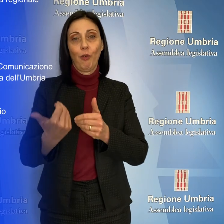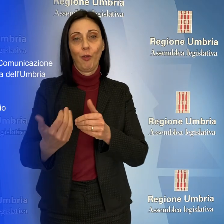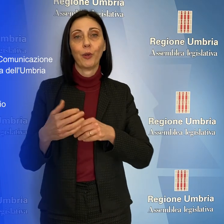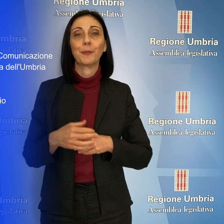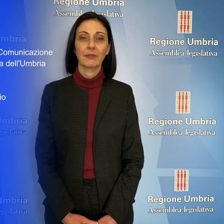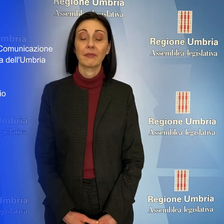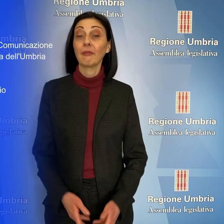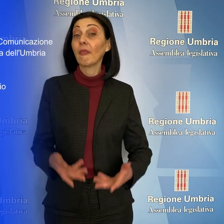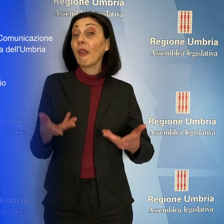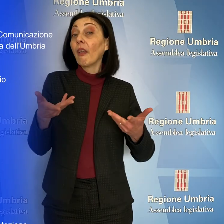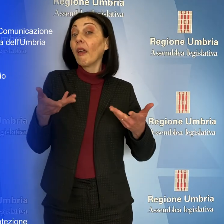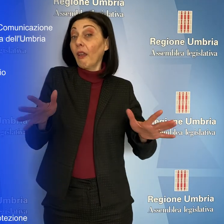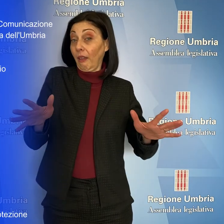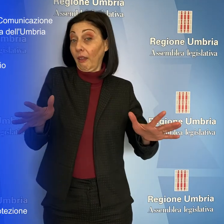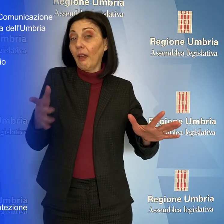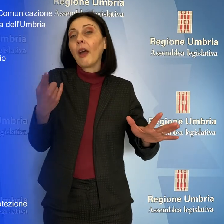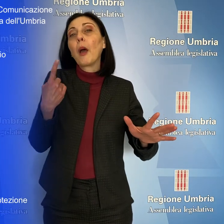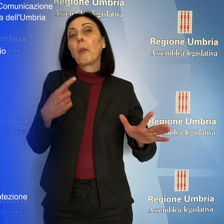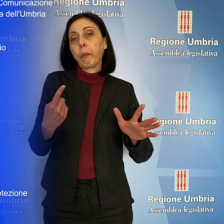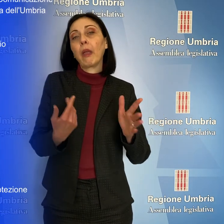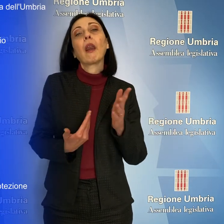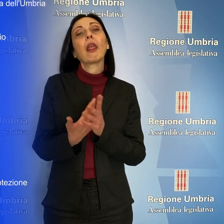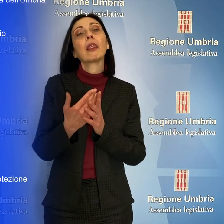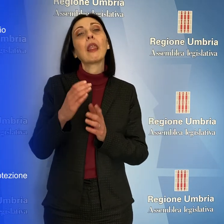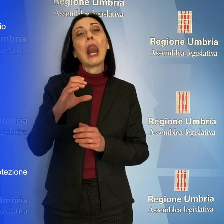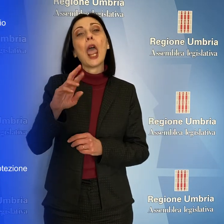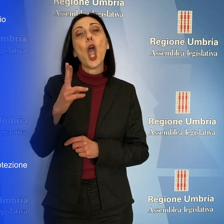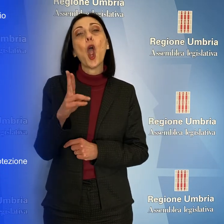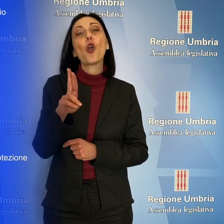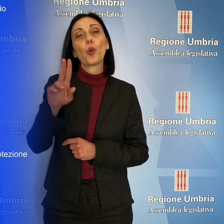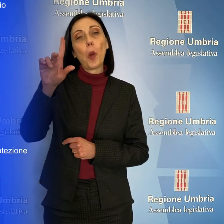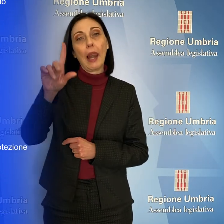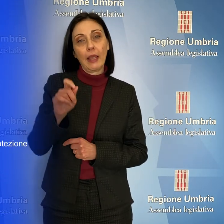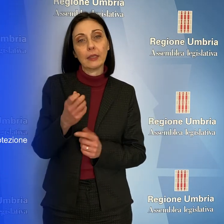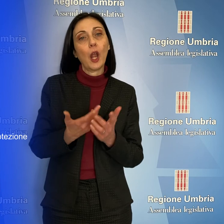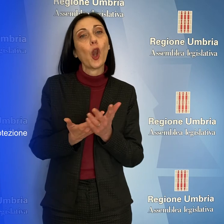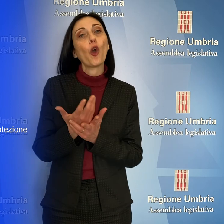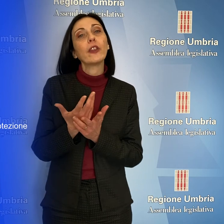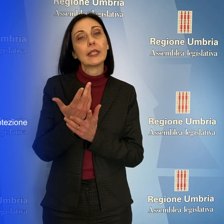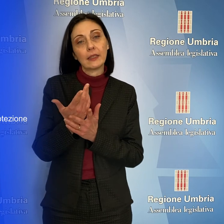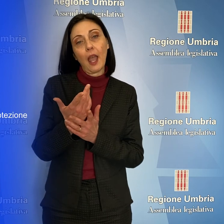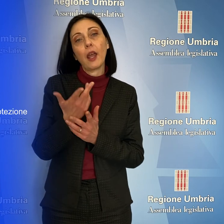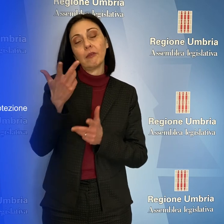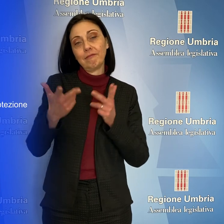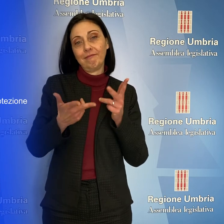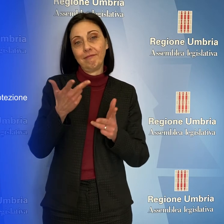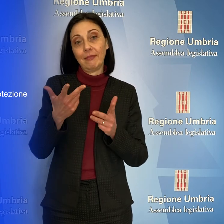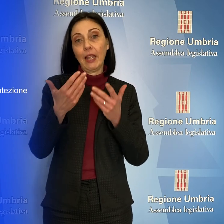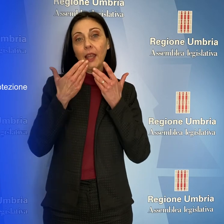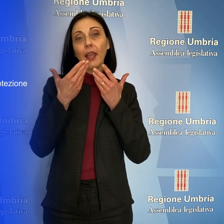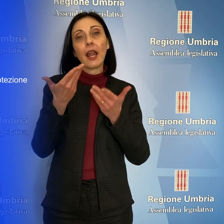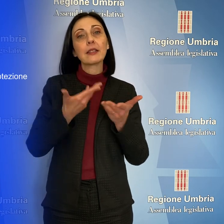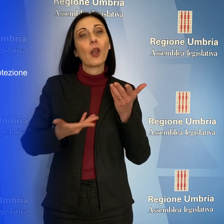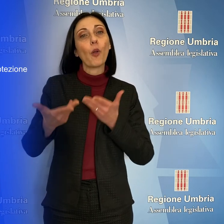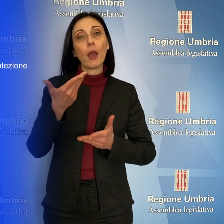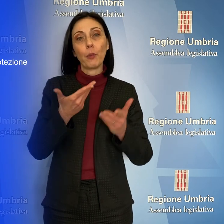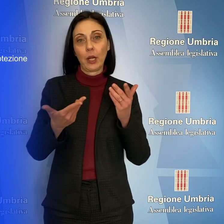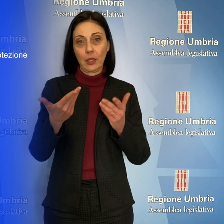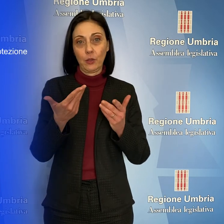Ed è tutto per questa edizione di Telecrullis, il notiziario nella lingua dei segni, frutto della collaborazione tra l